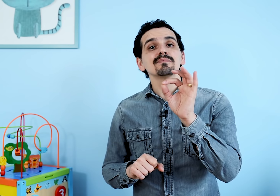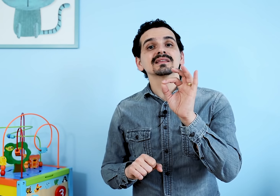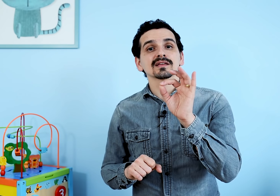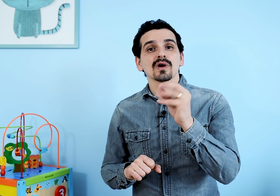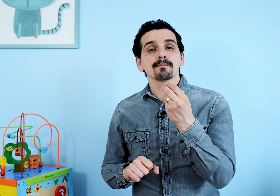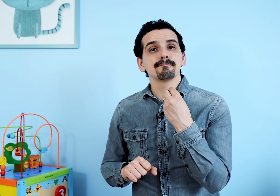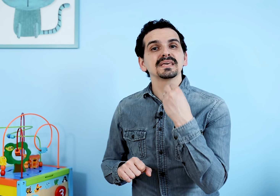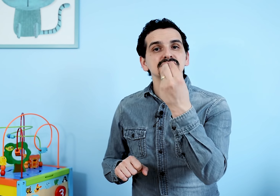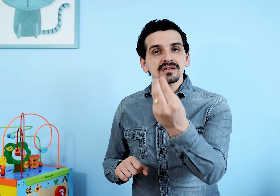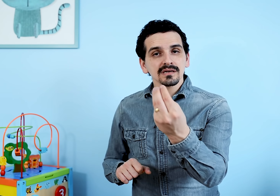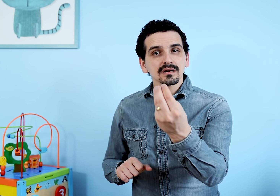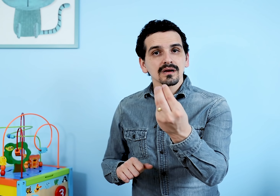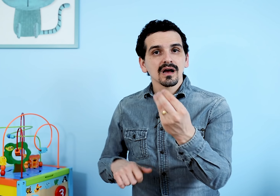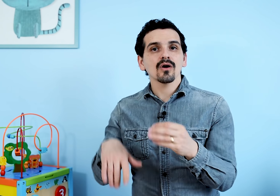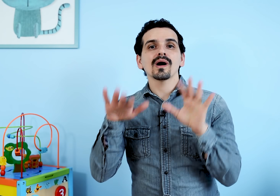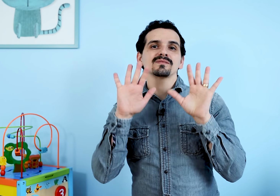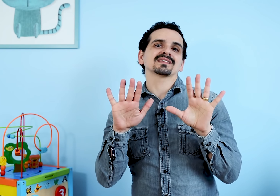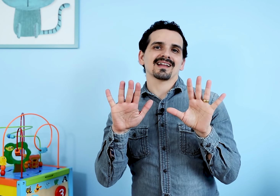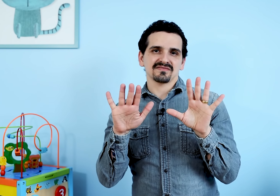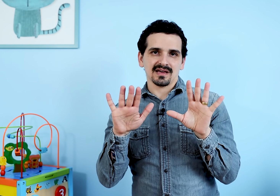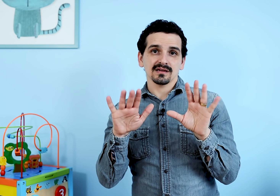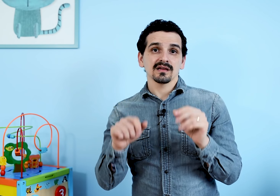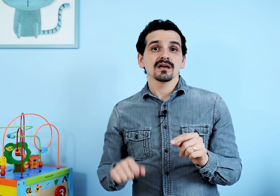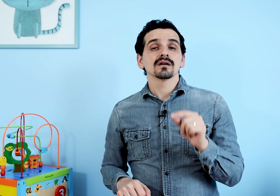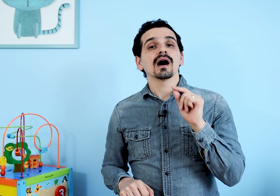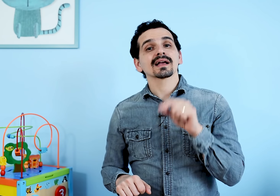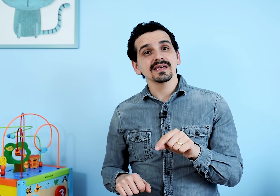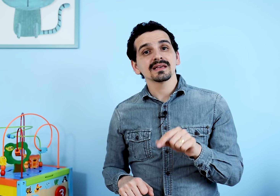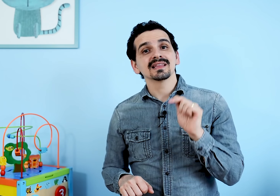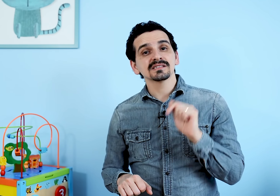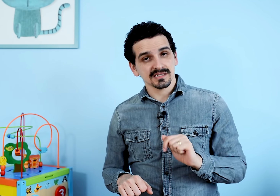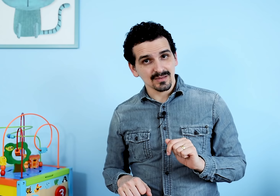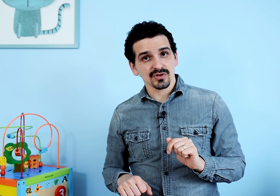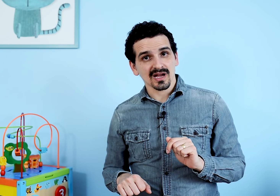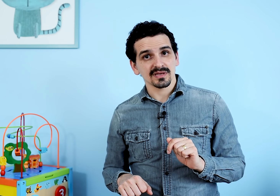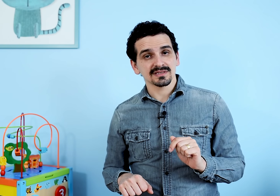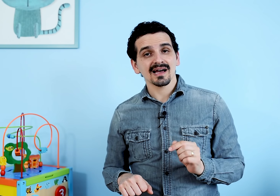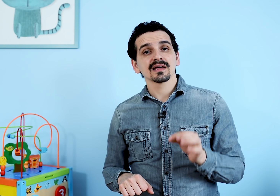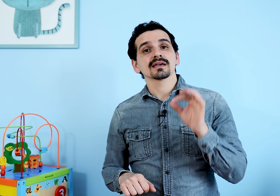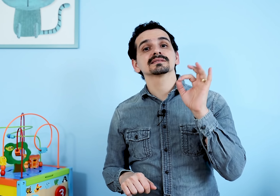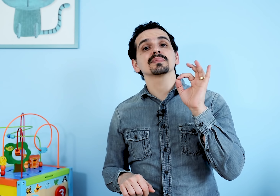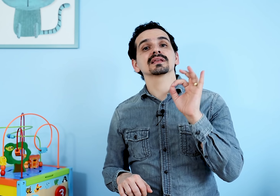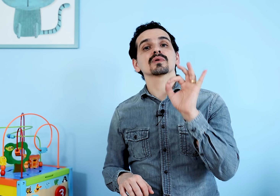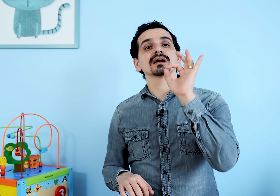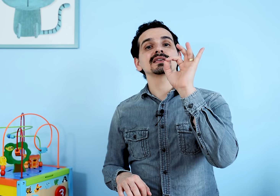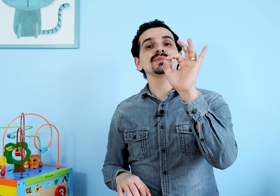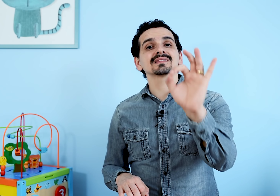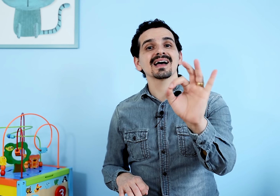aprendendo a pedir ou a imitar a fala? Aqui, neste exemplo que eu acabei de dar, ele está aprendendo a imitar